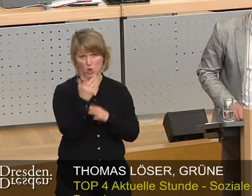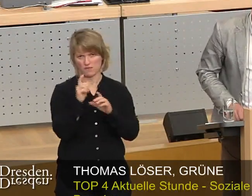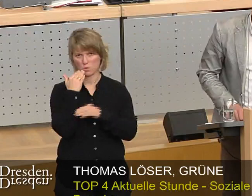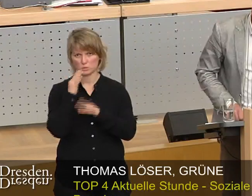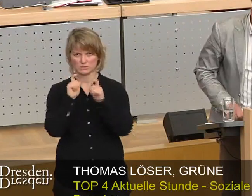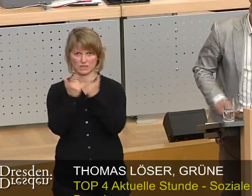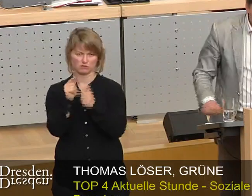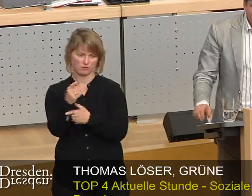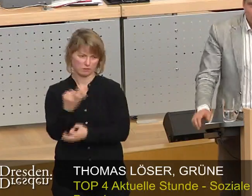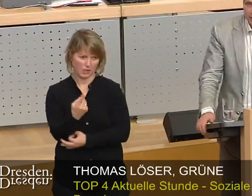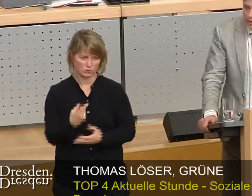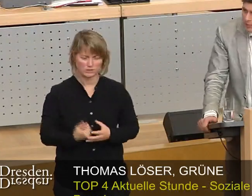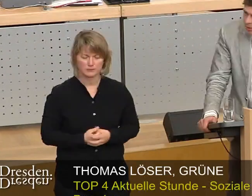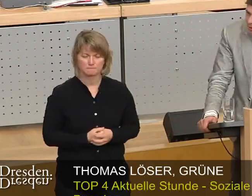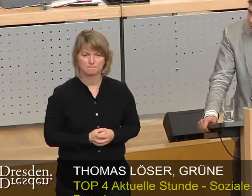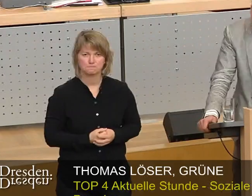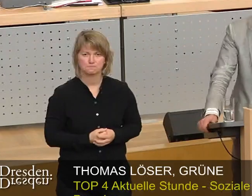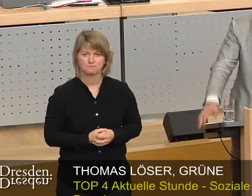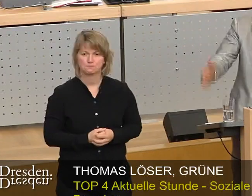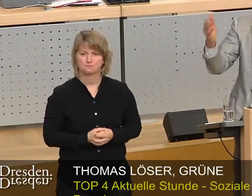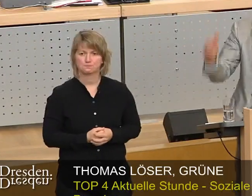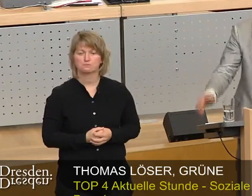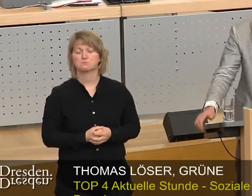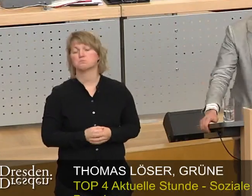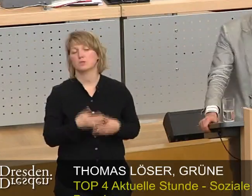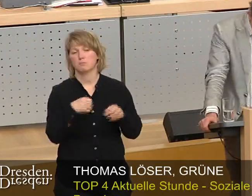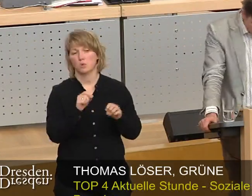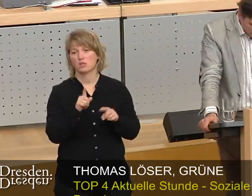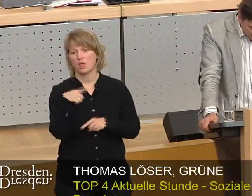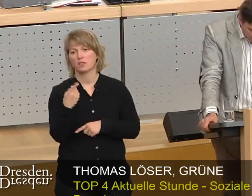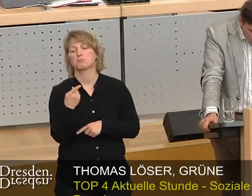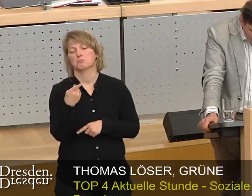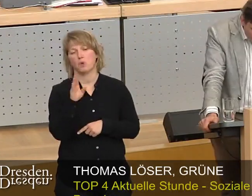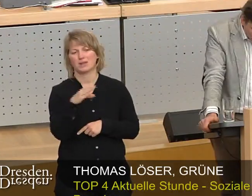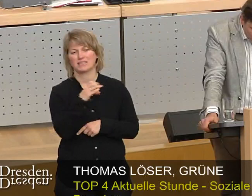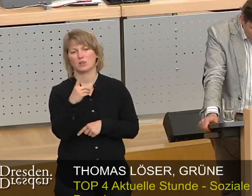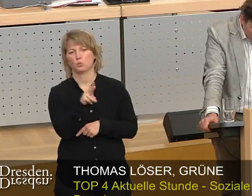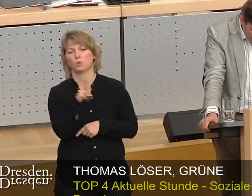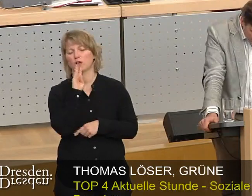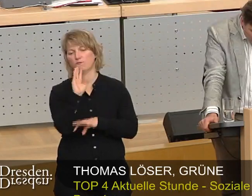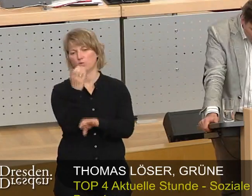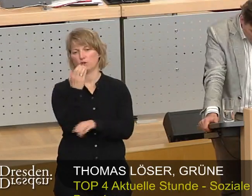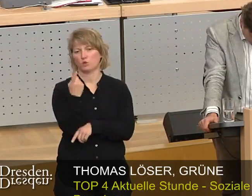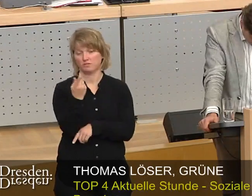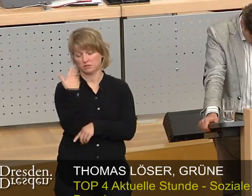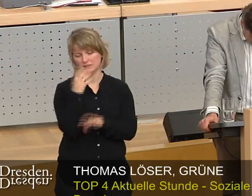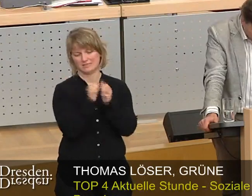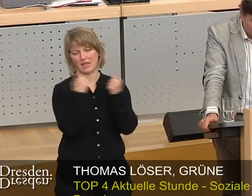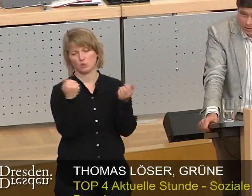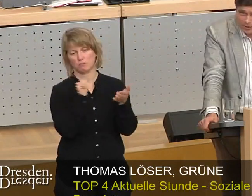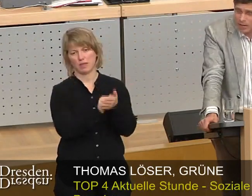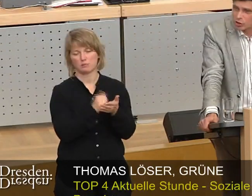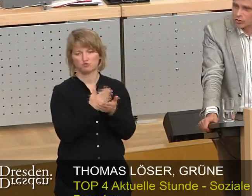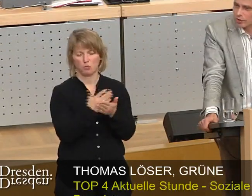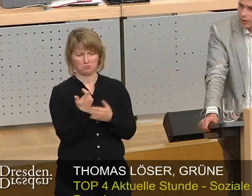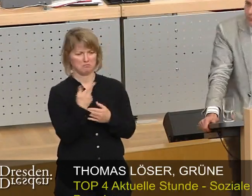Wohnungsgesellschaft. Und ich will gleich dem entgegentreten, was uns dann vielleicht als Vorwurf von Seiten der CDU gemacht wurde. In der Zeitung war es ja schon zu hören.